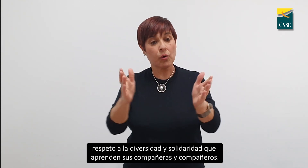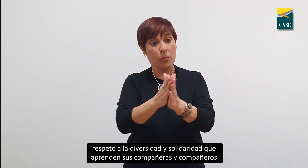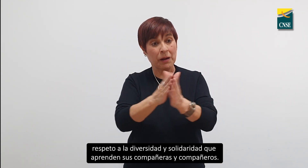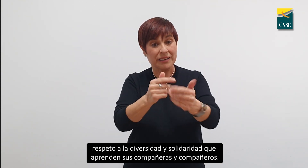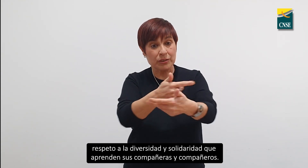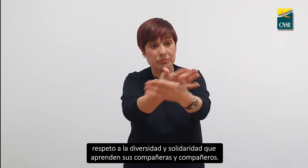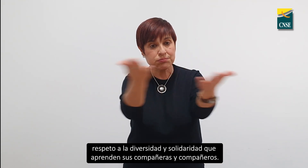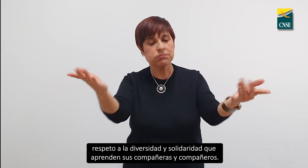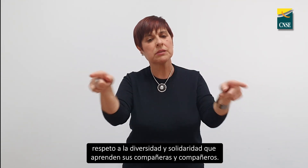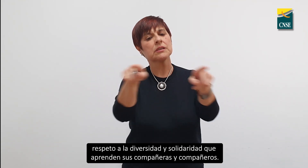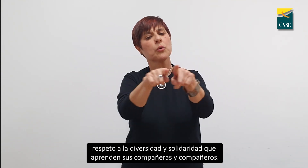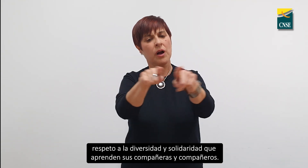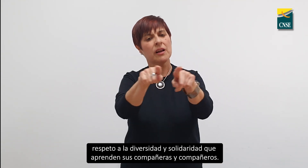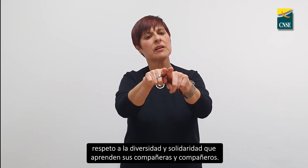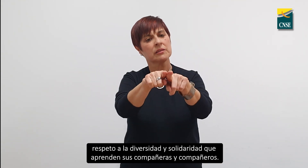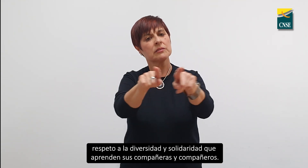aprenden sus compañeras y compañeros.